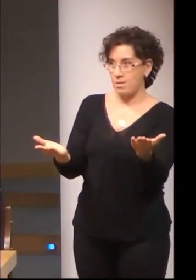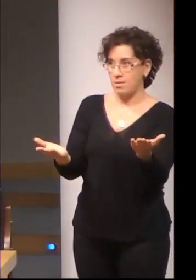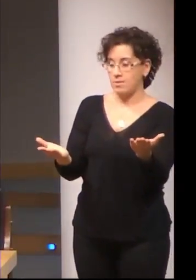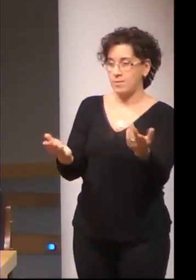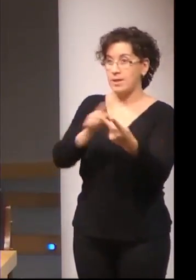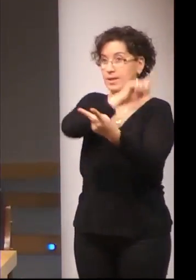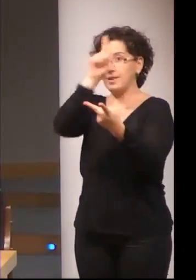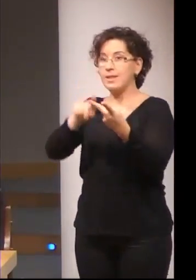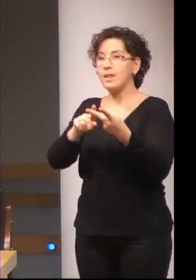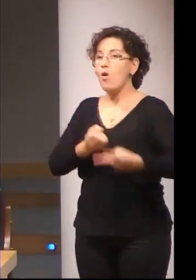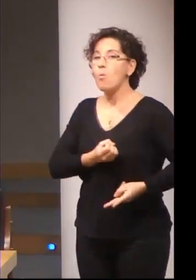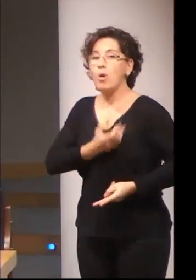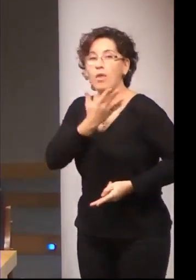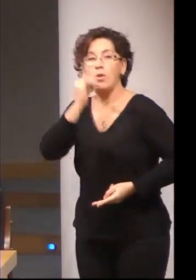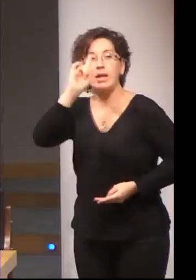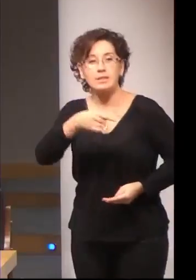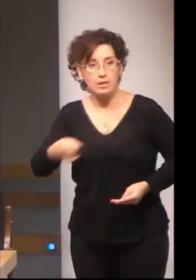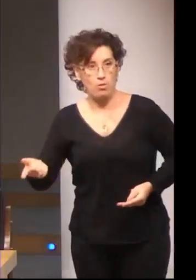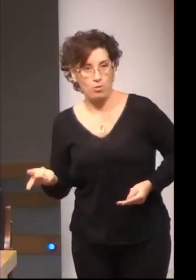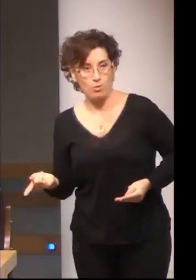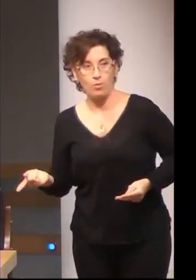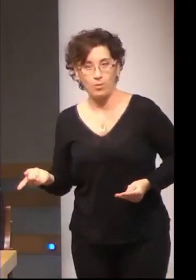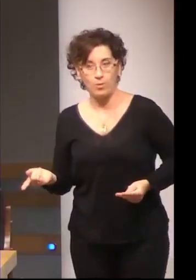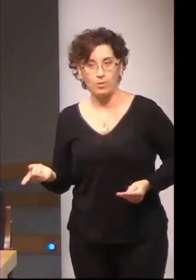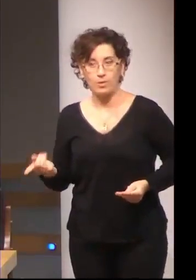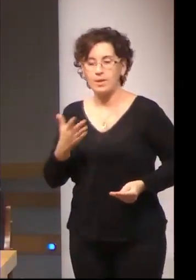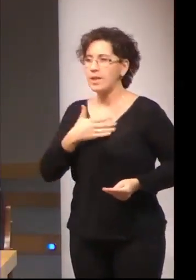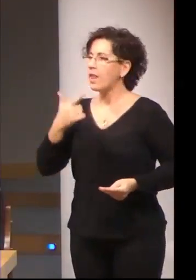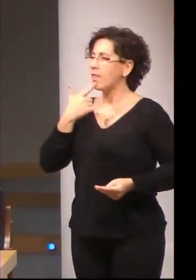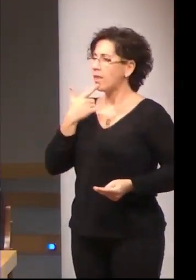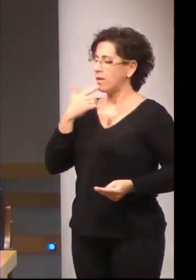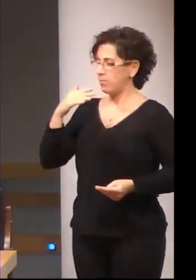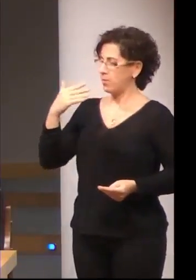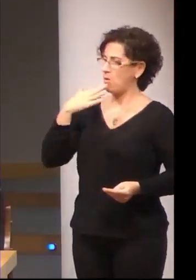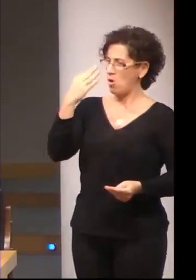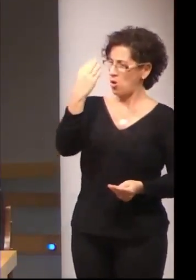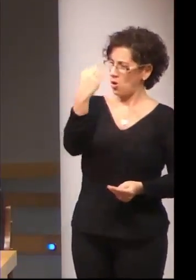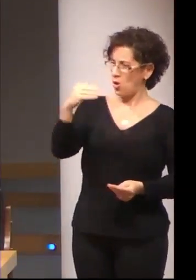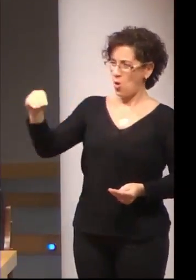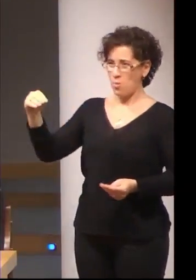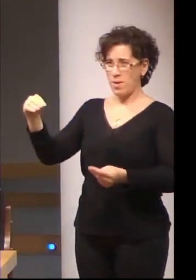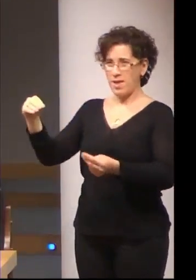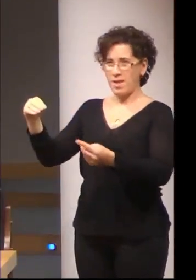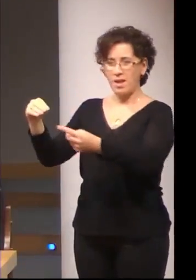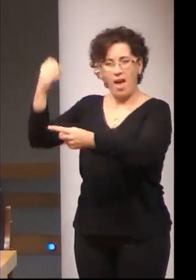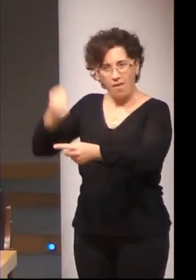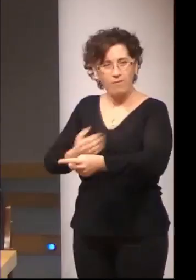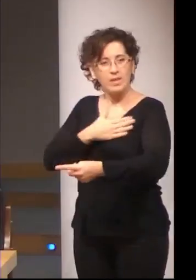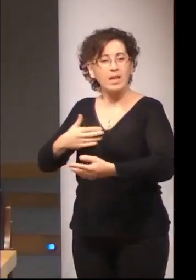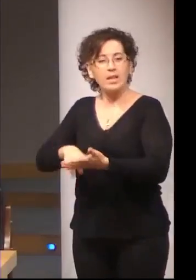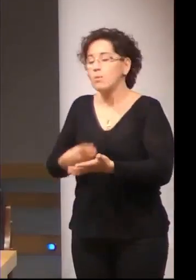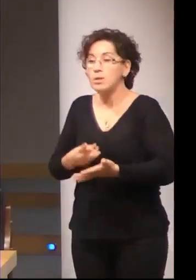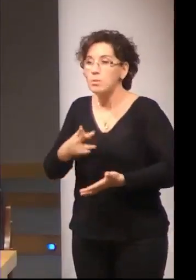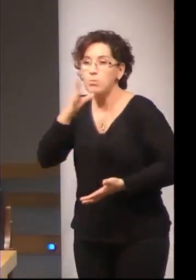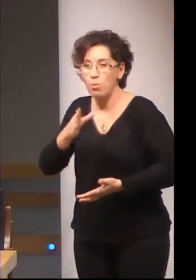vocación de intérprete. ¿Por qué realmente gente joven quiere ser intérprete de lengua de signos? Y es muy